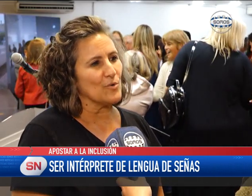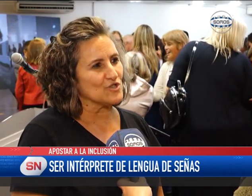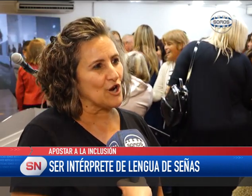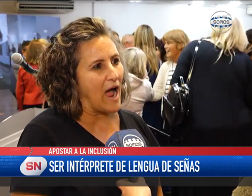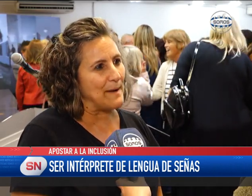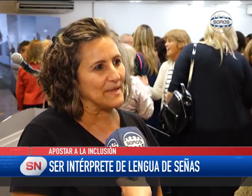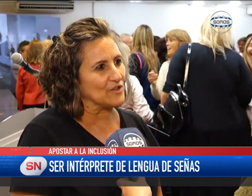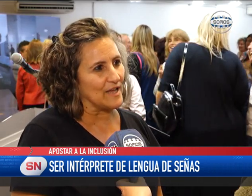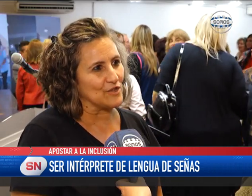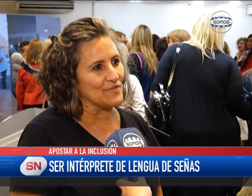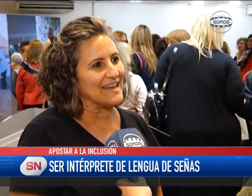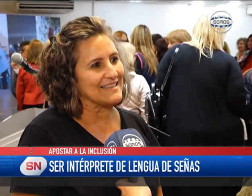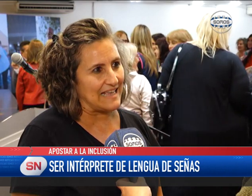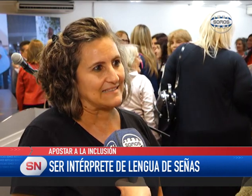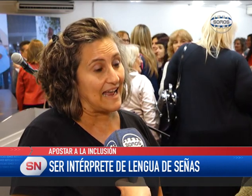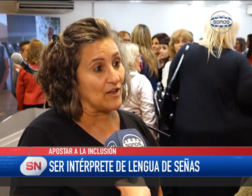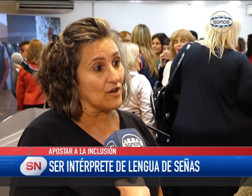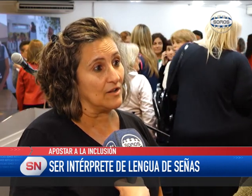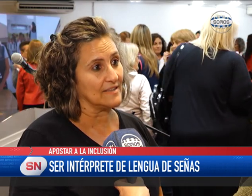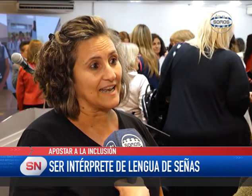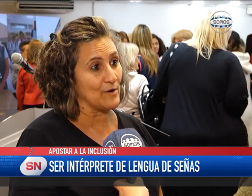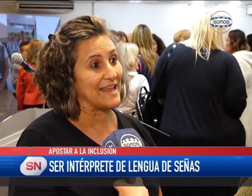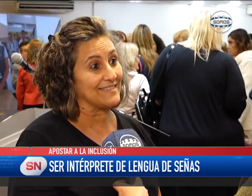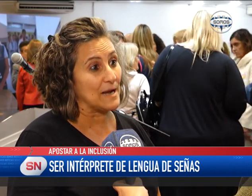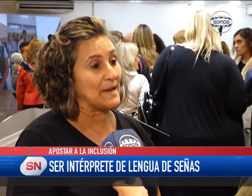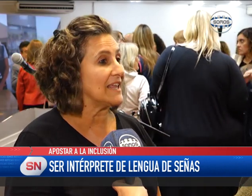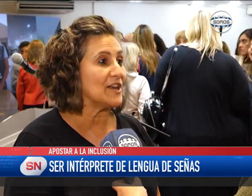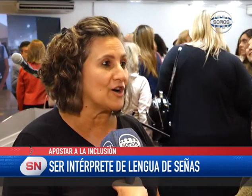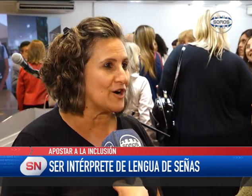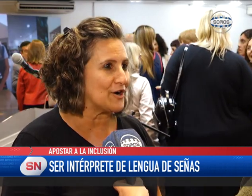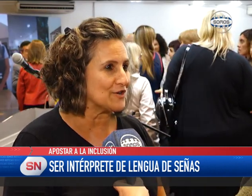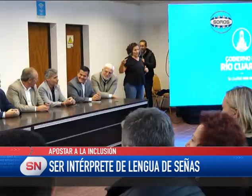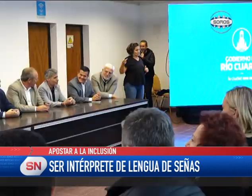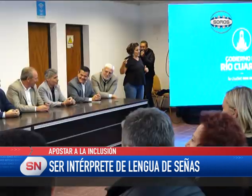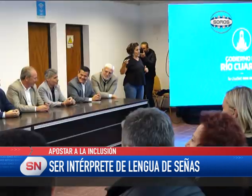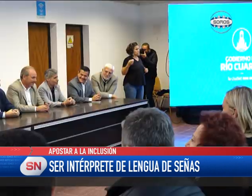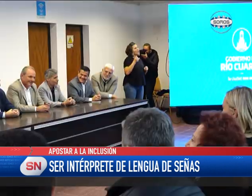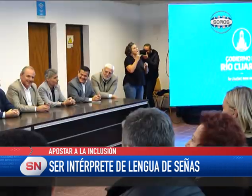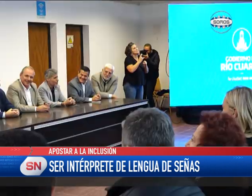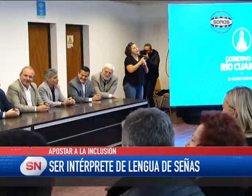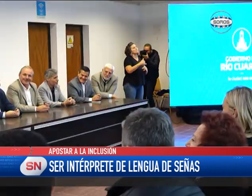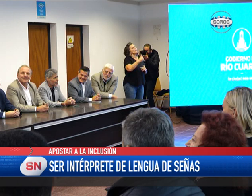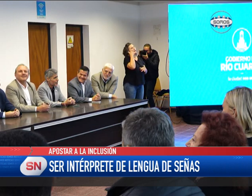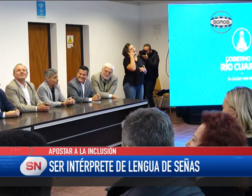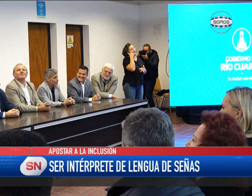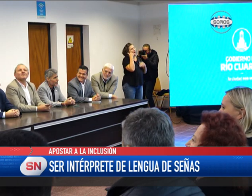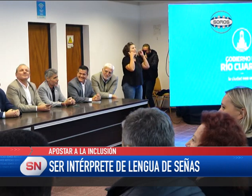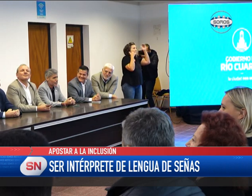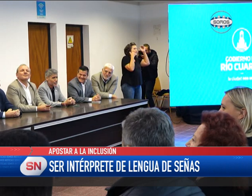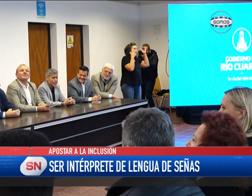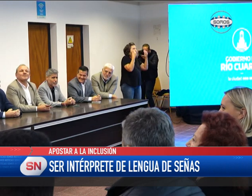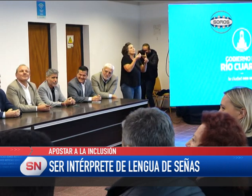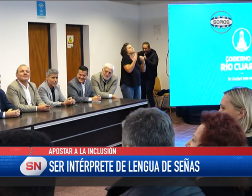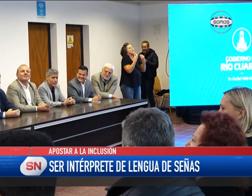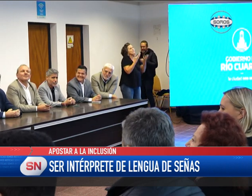son muchos los ámbitos en donde es necesario tener un intérprete y no se puede. Entonces, bueno, en estos ámbitos suelo